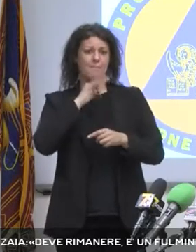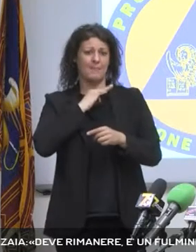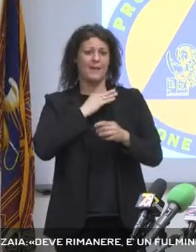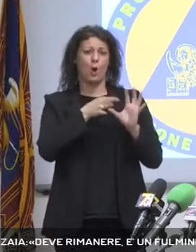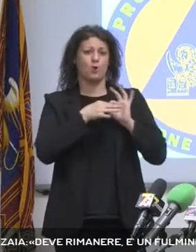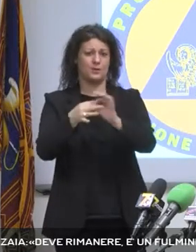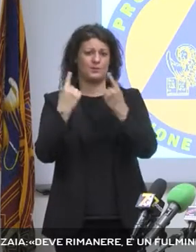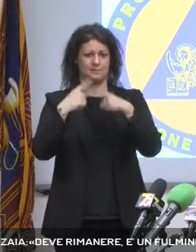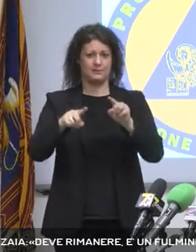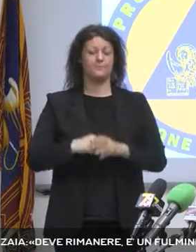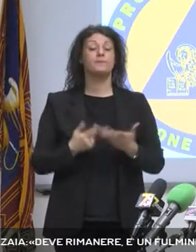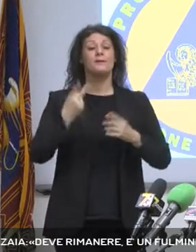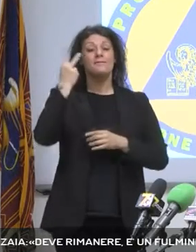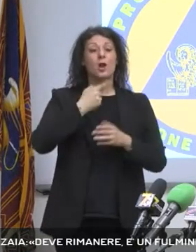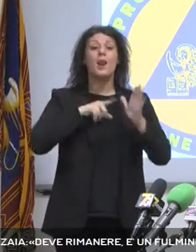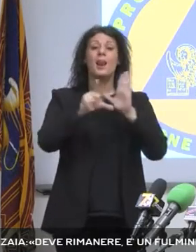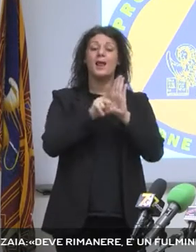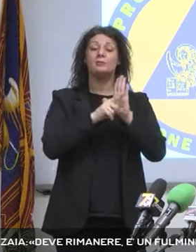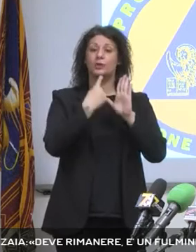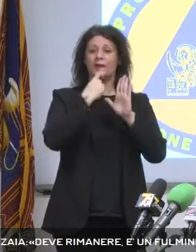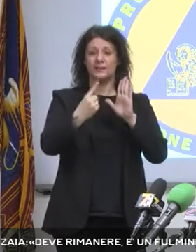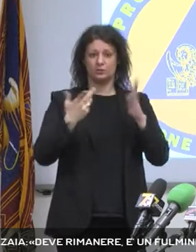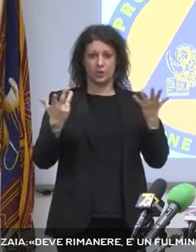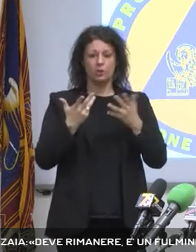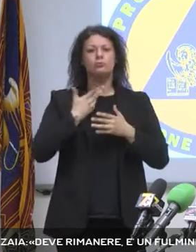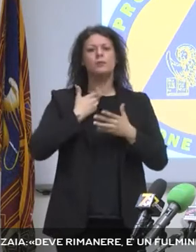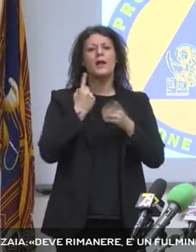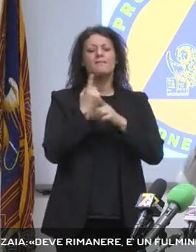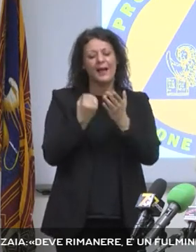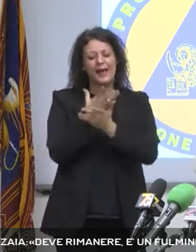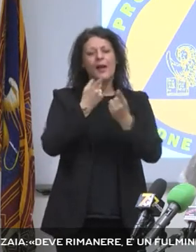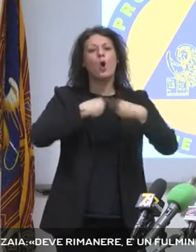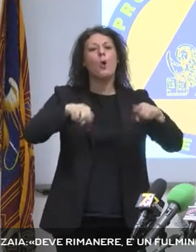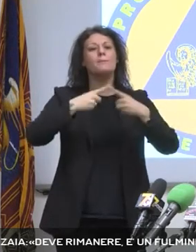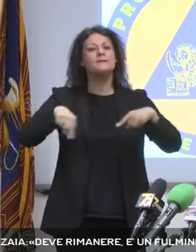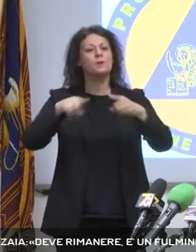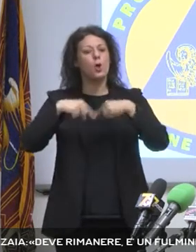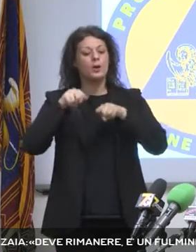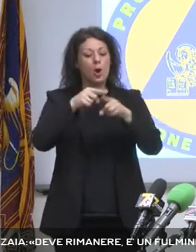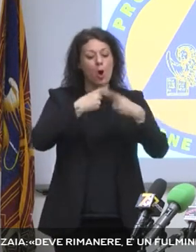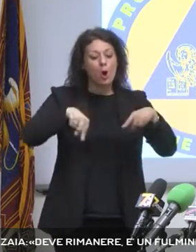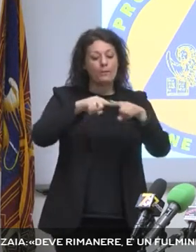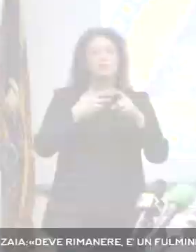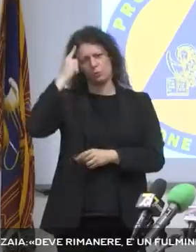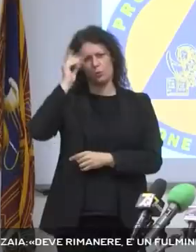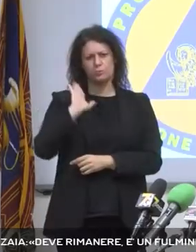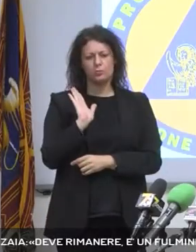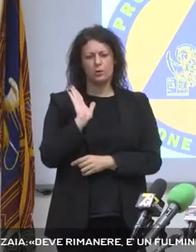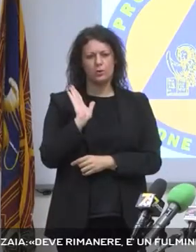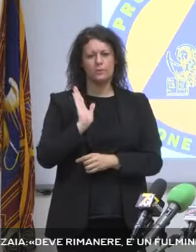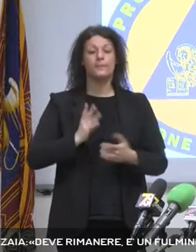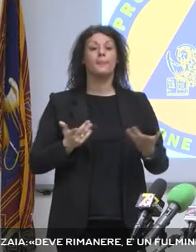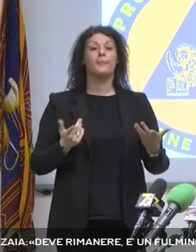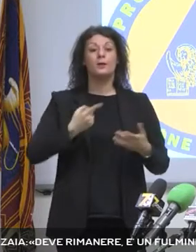questa modalità di legge, per legge si costituiscono le commissioni che fanno dei parametri sulle quali noi